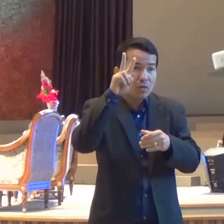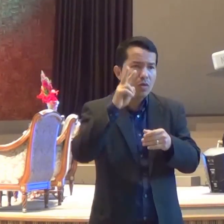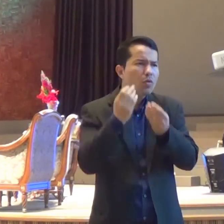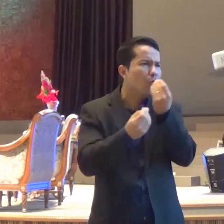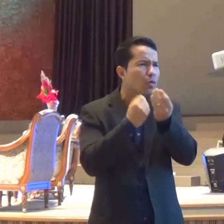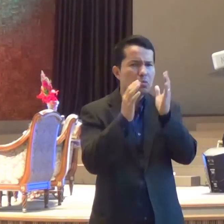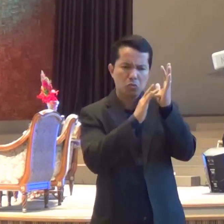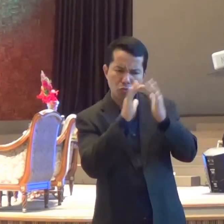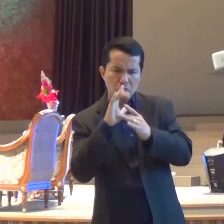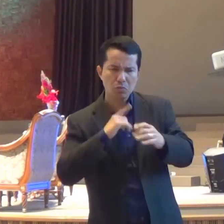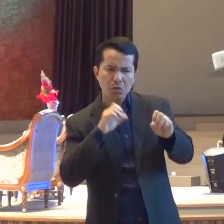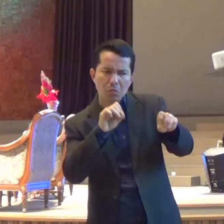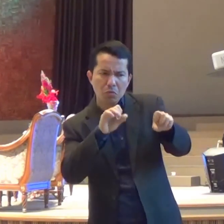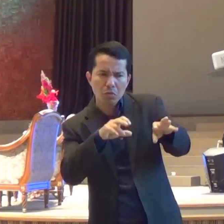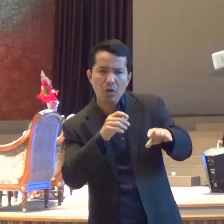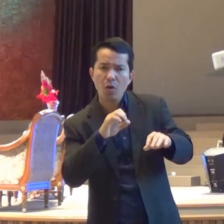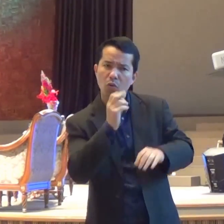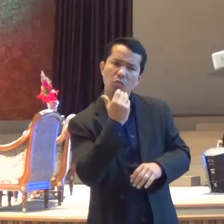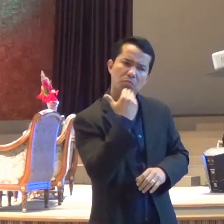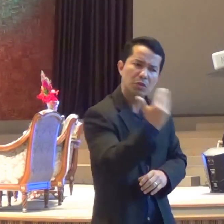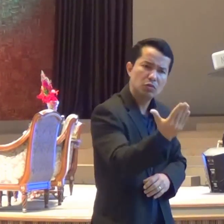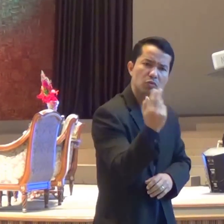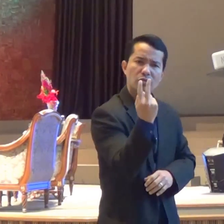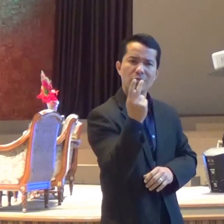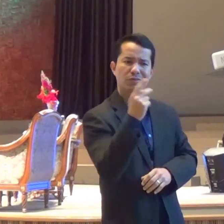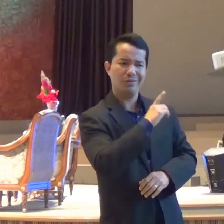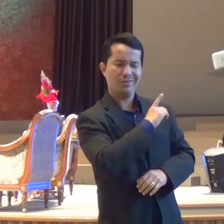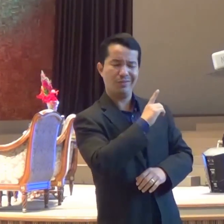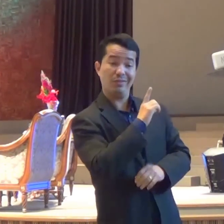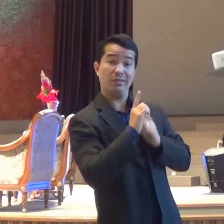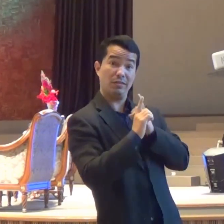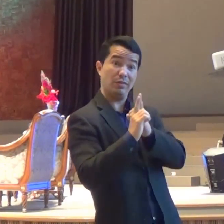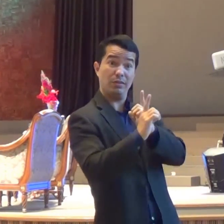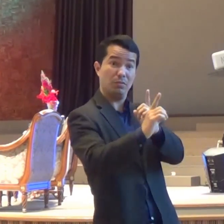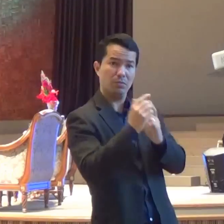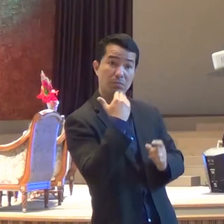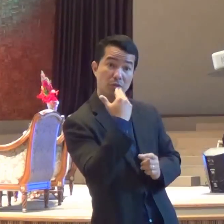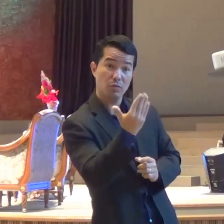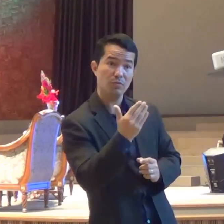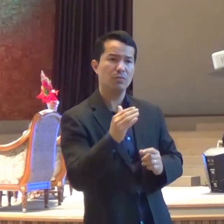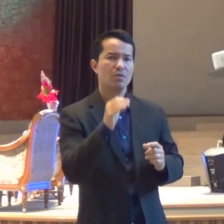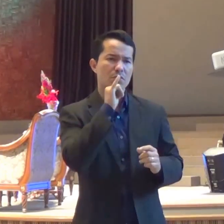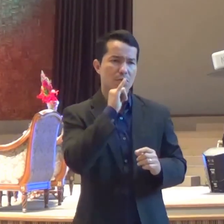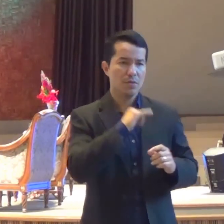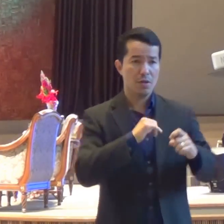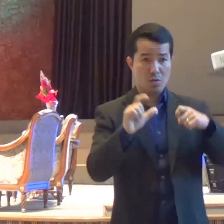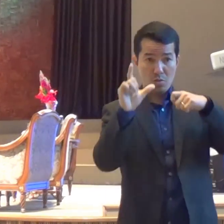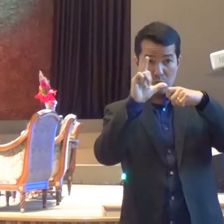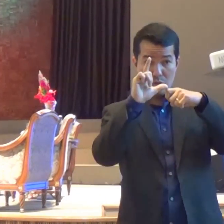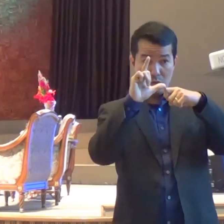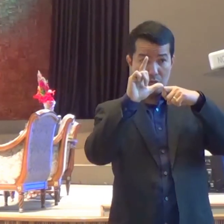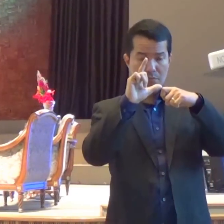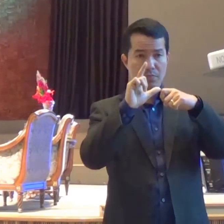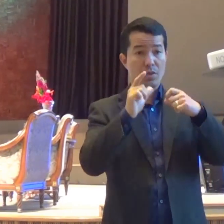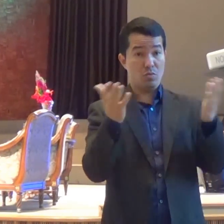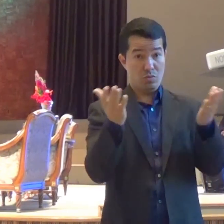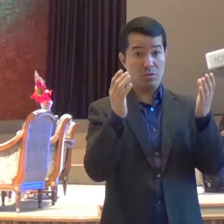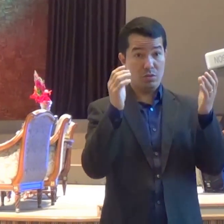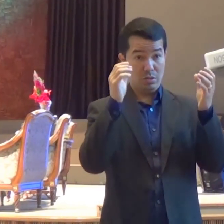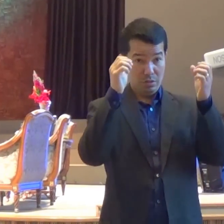nos apresentando a cada vez que a gente celebra Nessa manhã eu vou falar sobre uma mensagem que